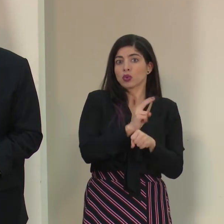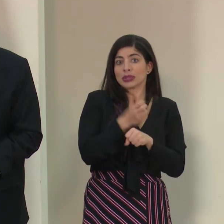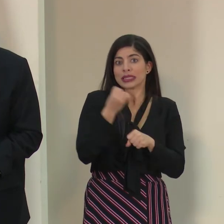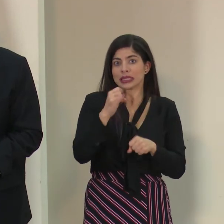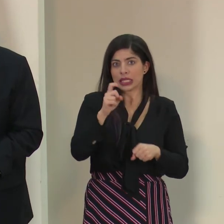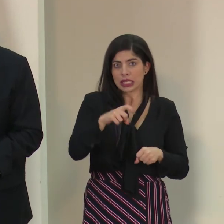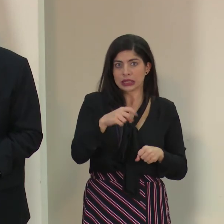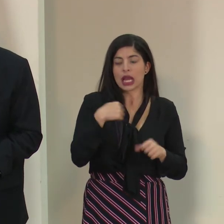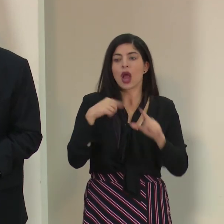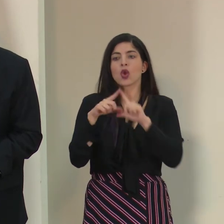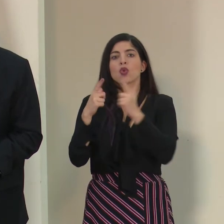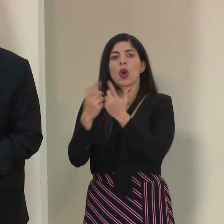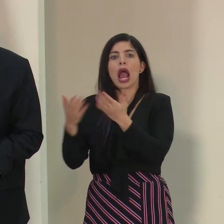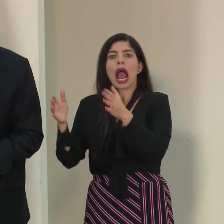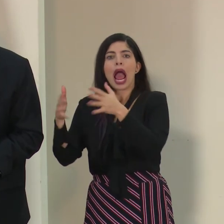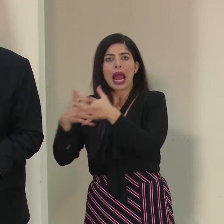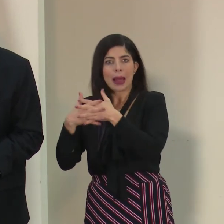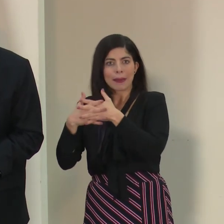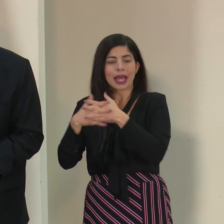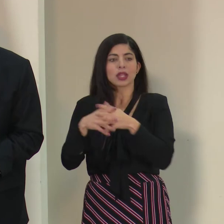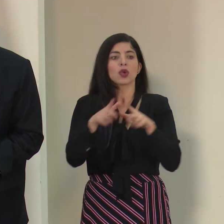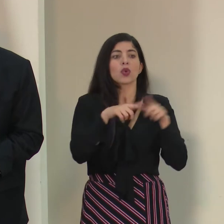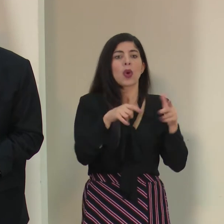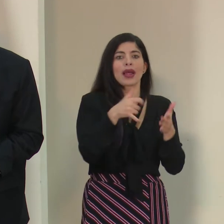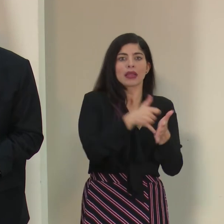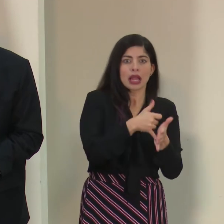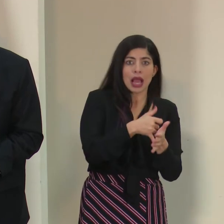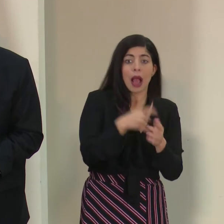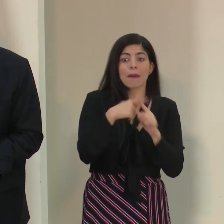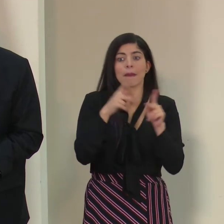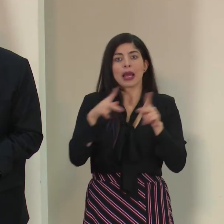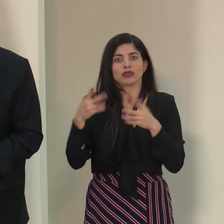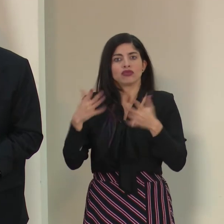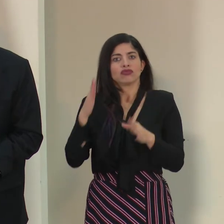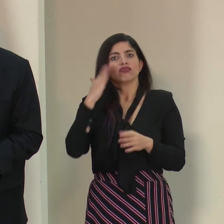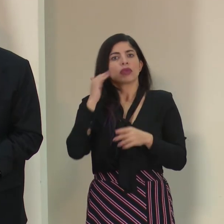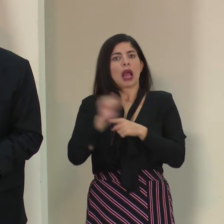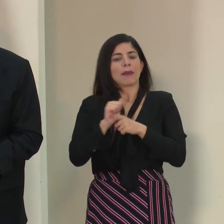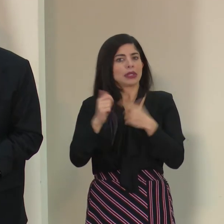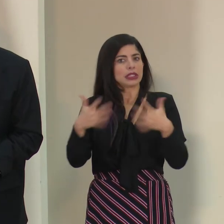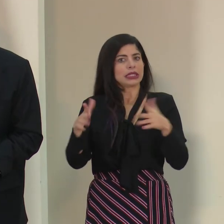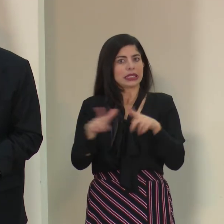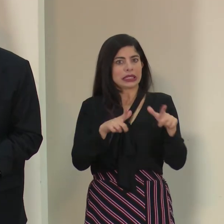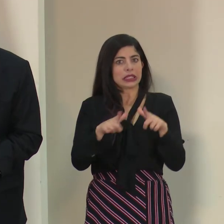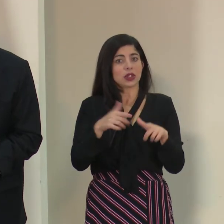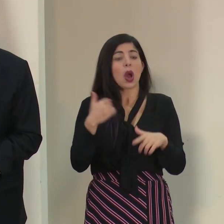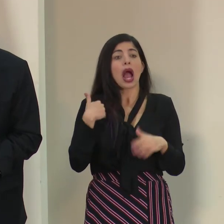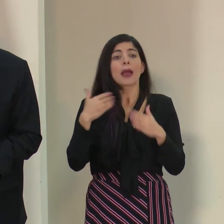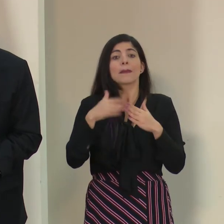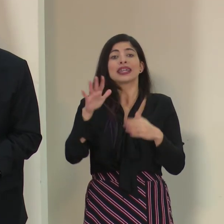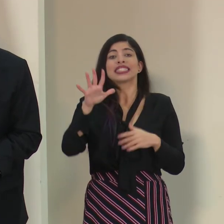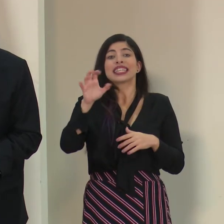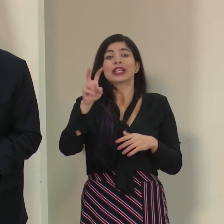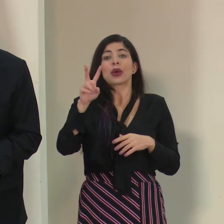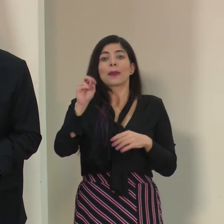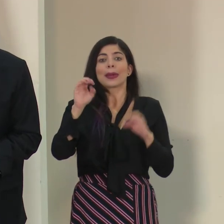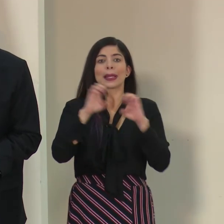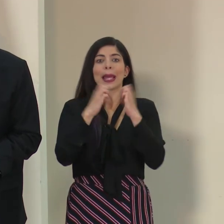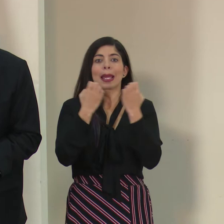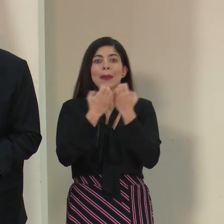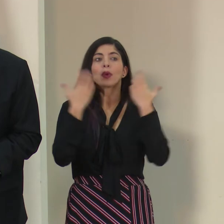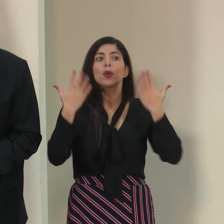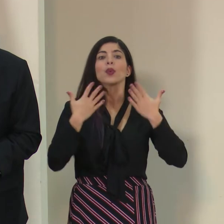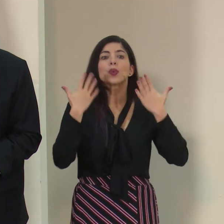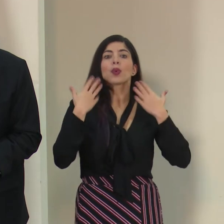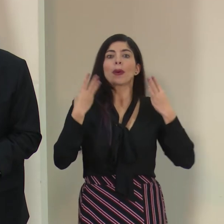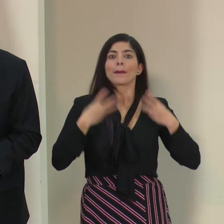hay áreas de aislamiento, áreas de críticos y recurso humano capacitado. Tenemos más de 520 equipos de ventilación